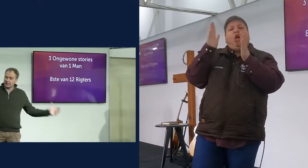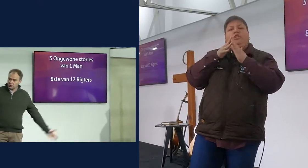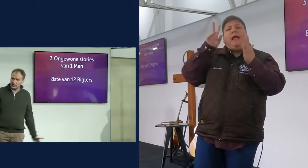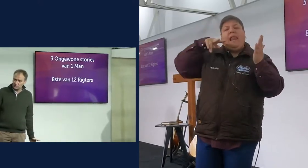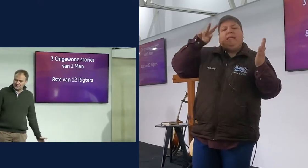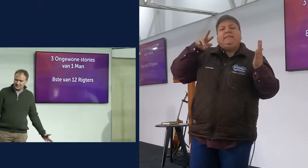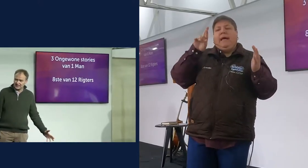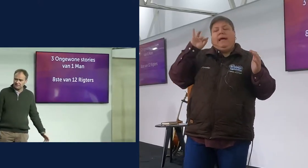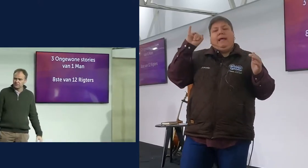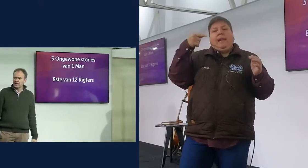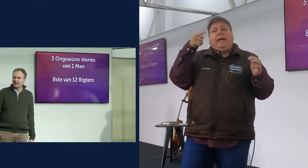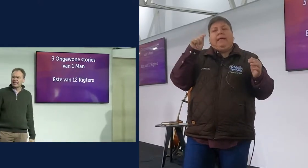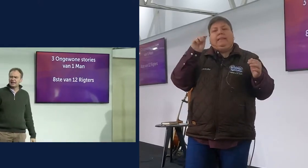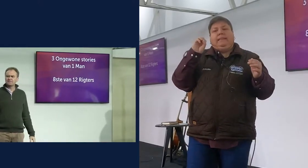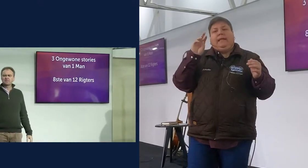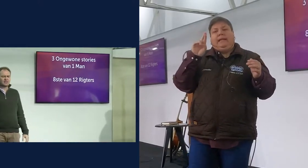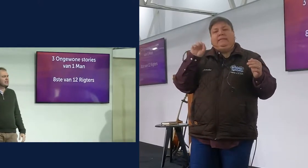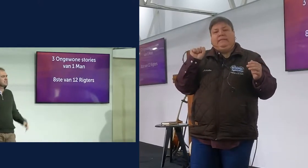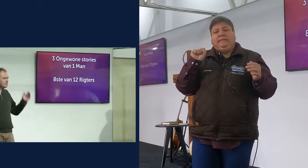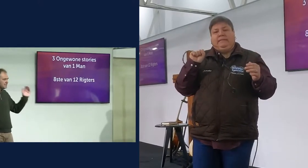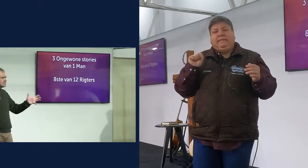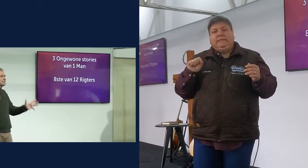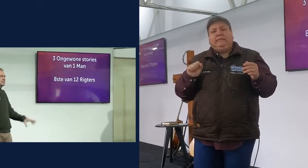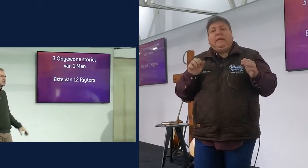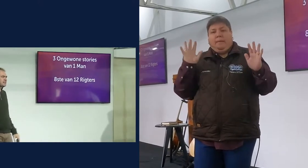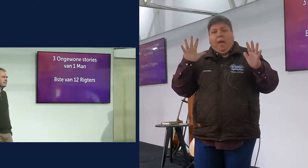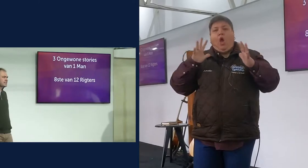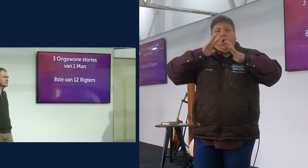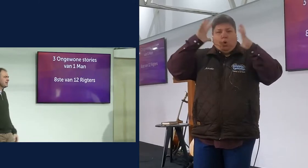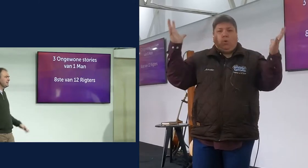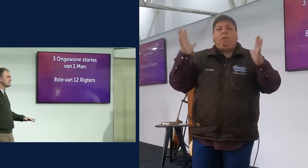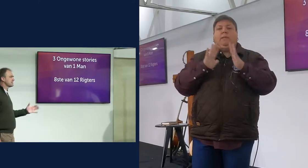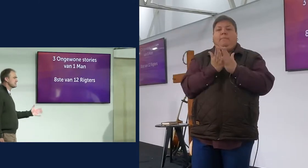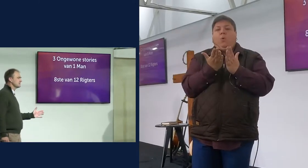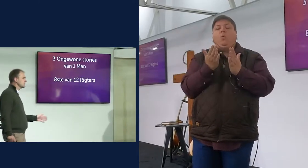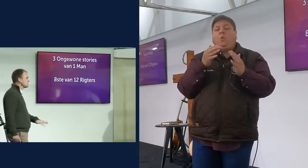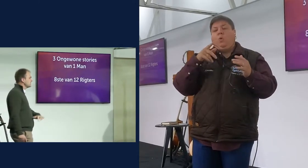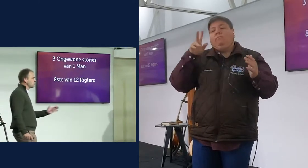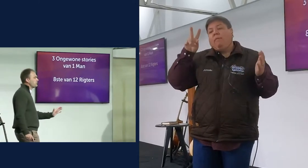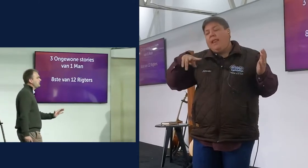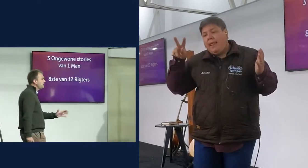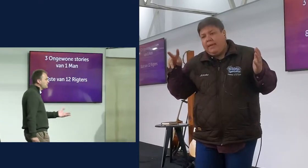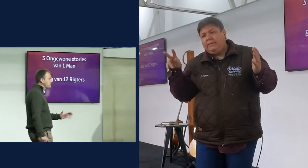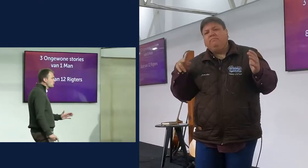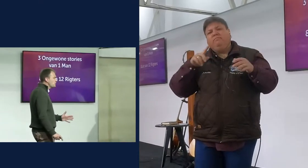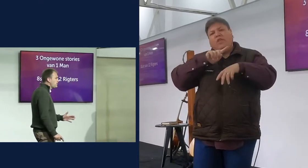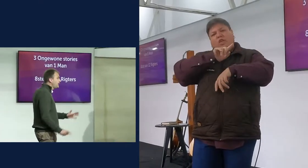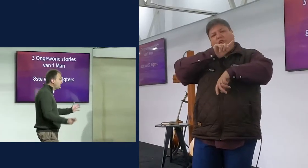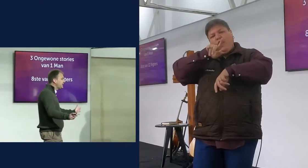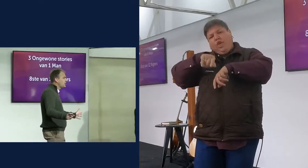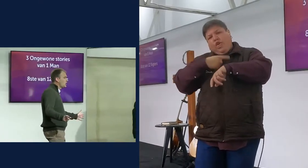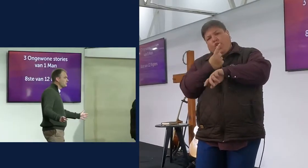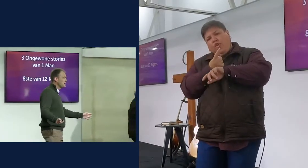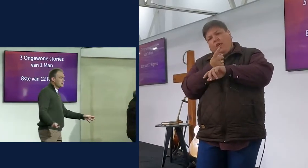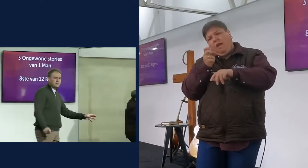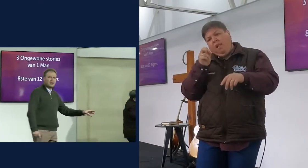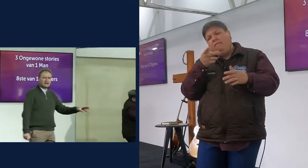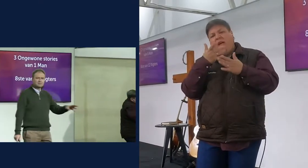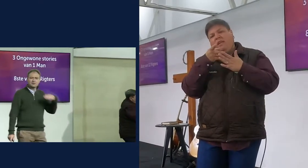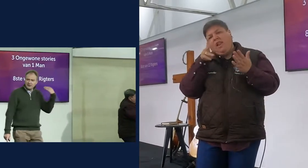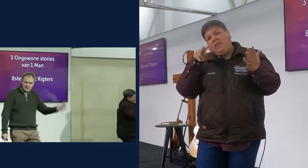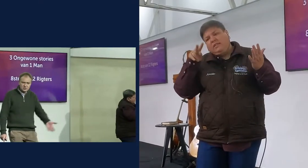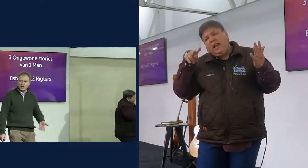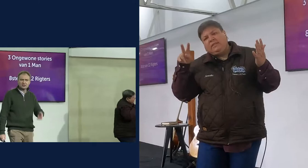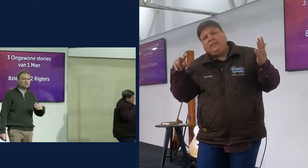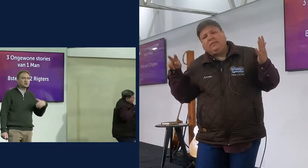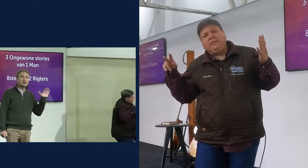net 21 hoofdstukke, en as jy in één sittinge deerlees, en jy lees rustig, dan sal het jou een uur vat om en baie uur en een half, maar